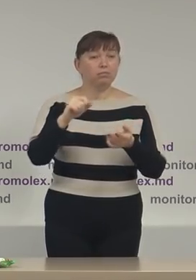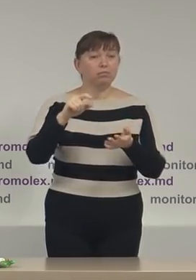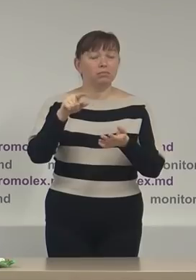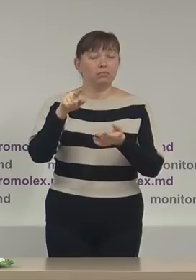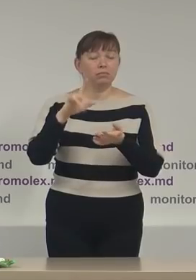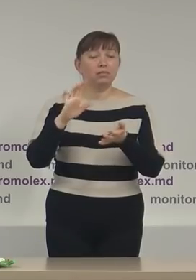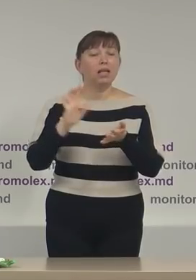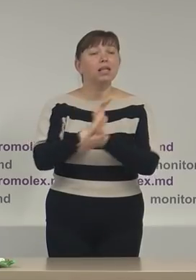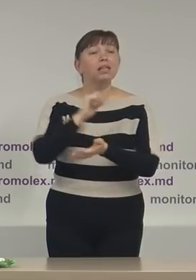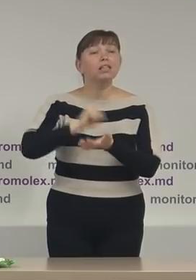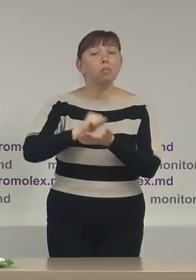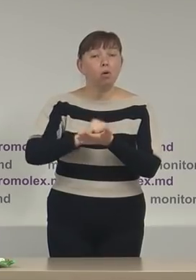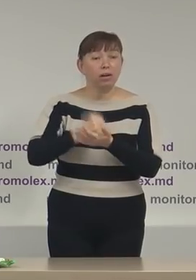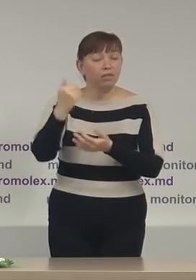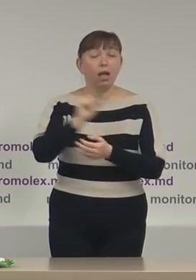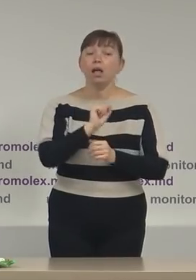prestatorului de servicii